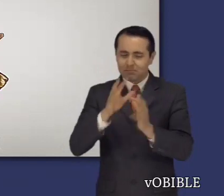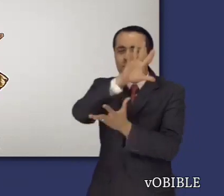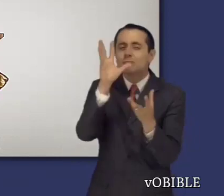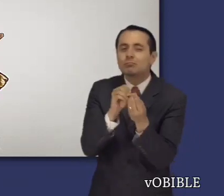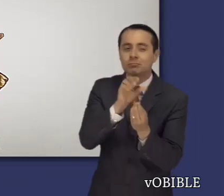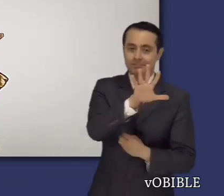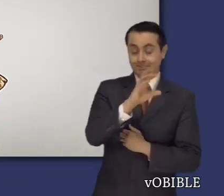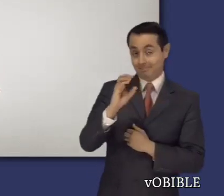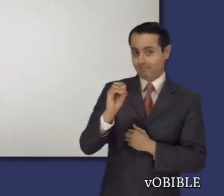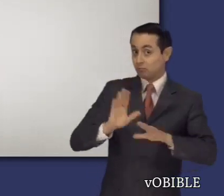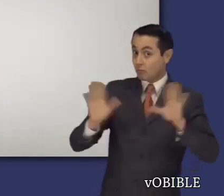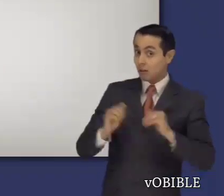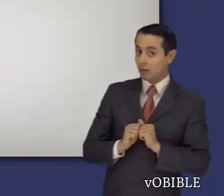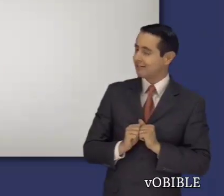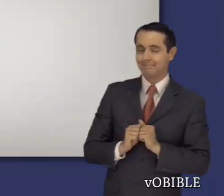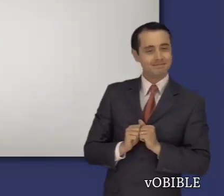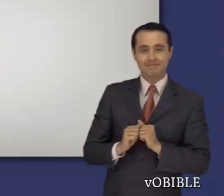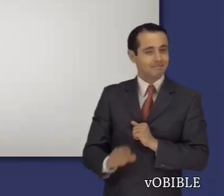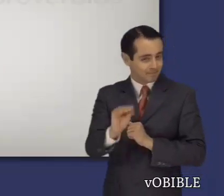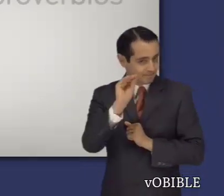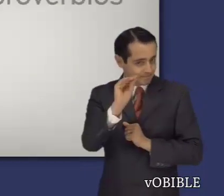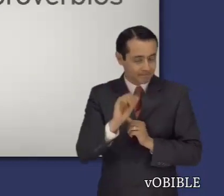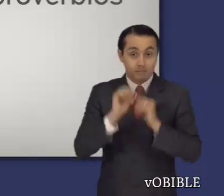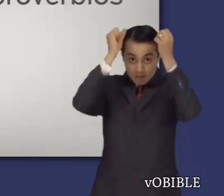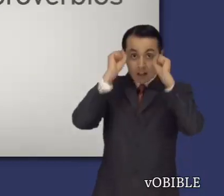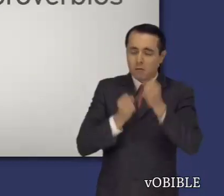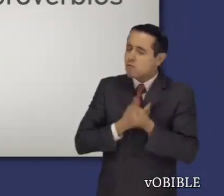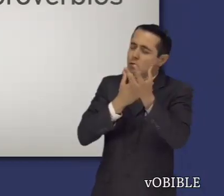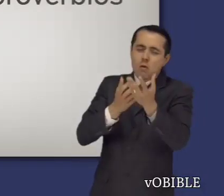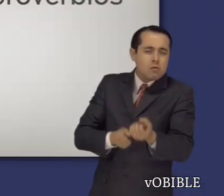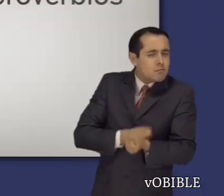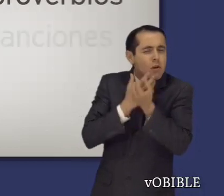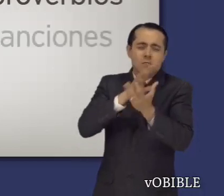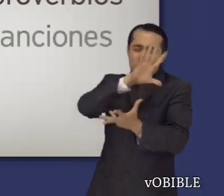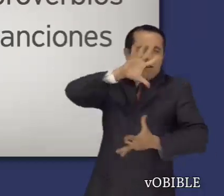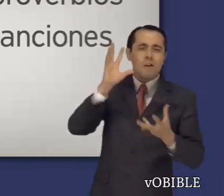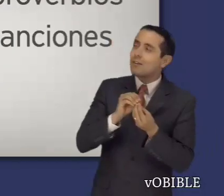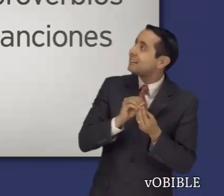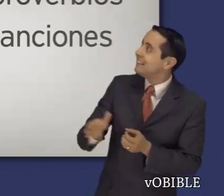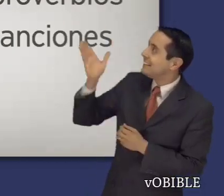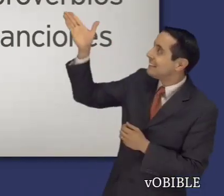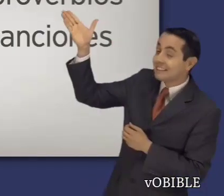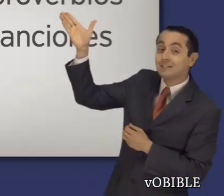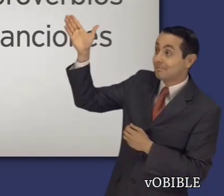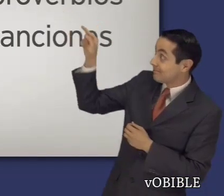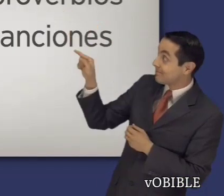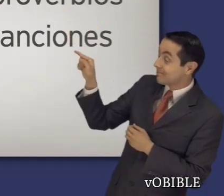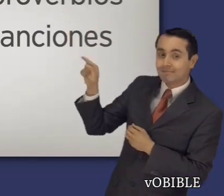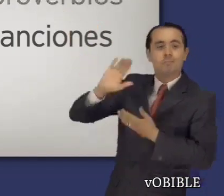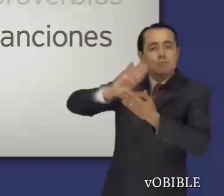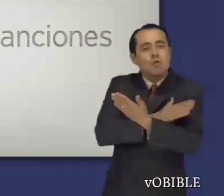¿Sabía que la Biblia dice que el rey Salomón habló 3,000 proverbios y compuso 1,005 canciones?